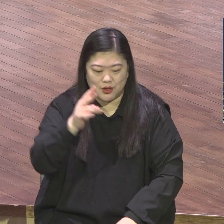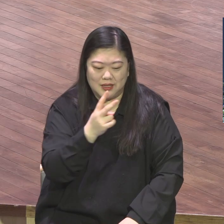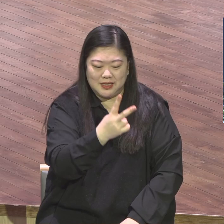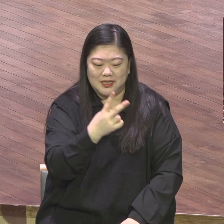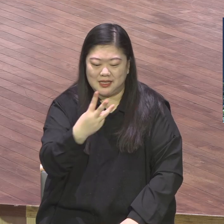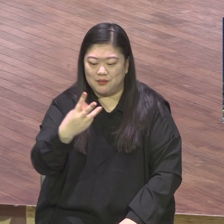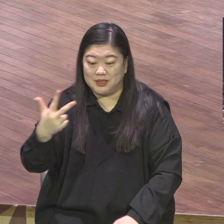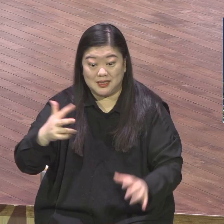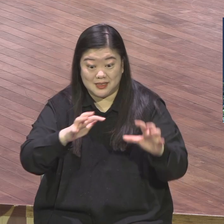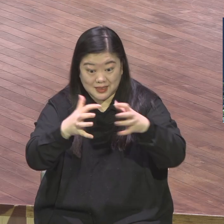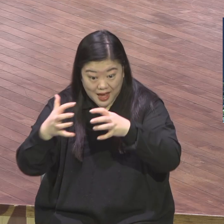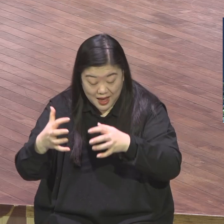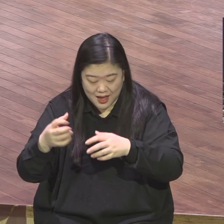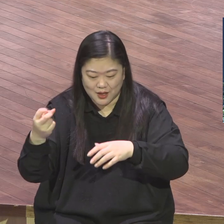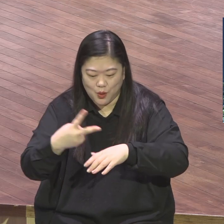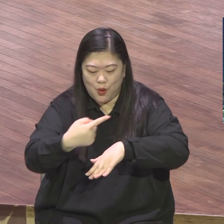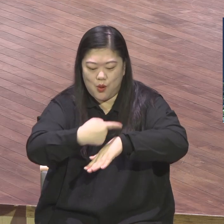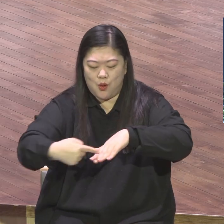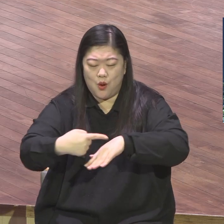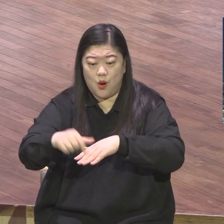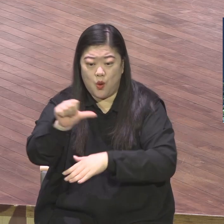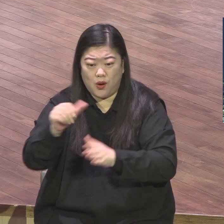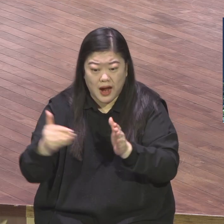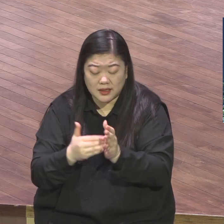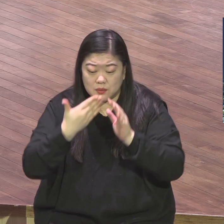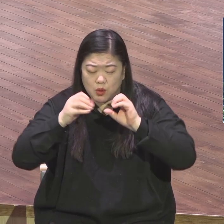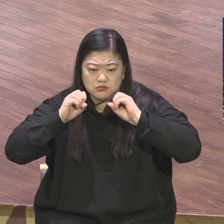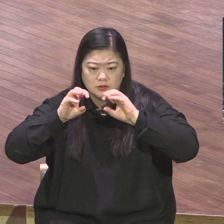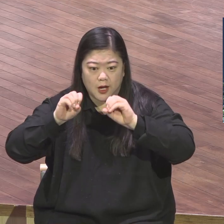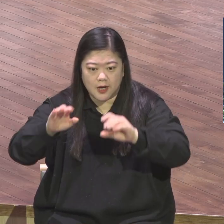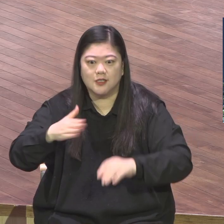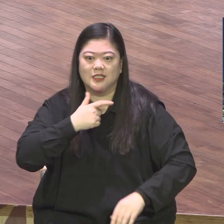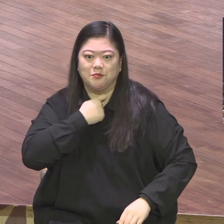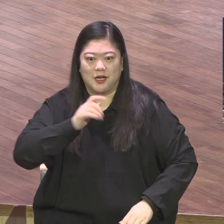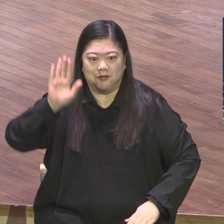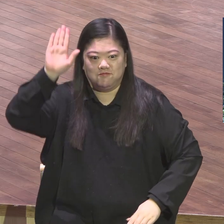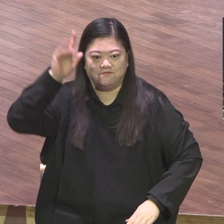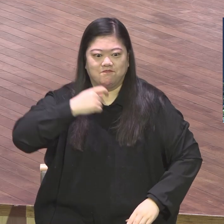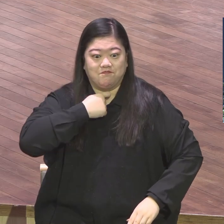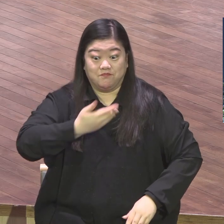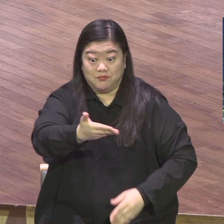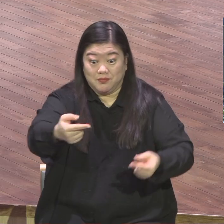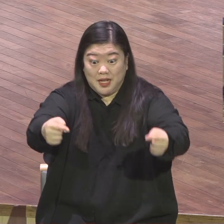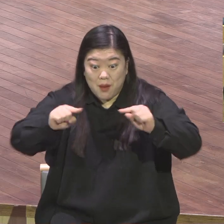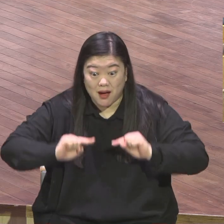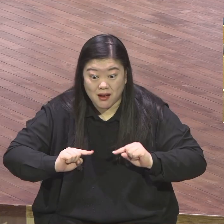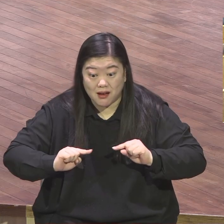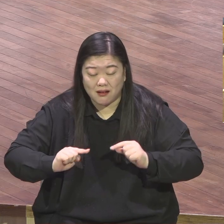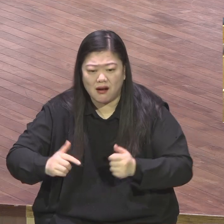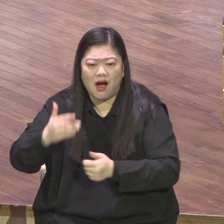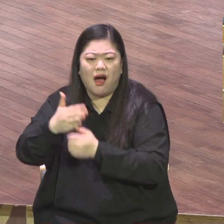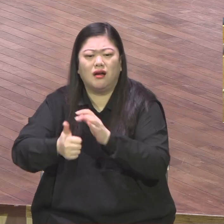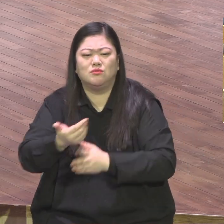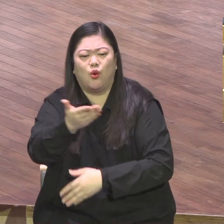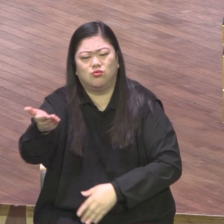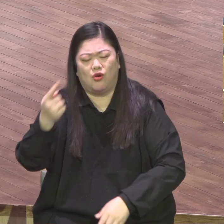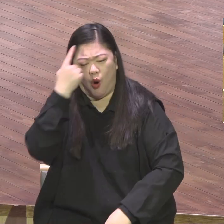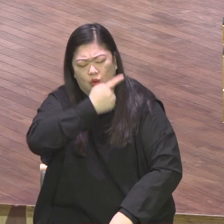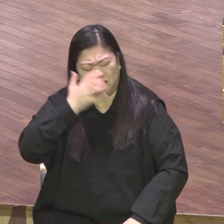이 성경운동에 참여하겠다는 그 마음을 하나님 받으시고 축복할 수밖에 없다. 오늘 직분을